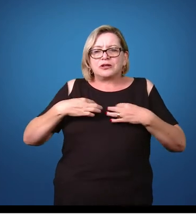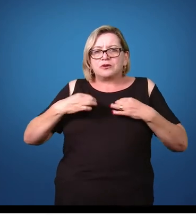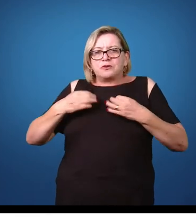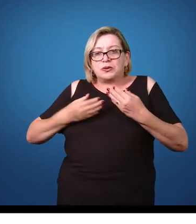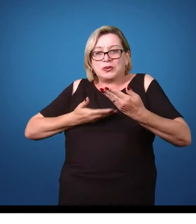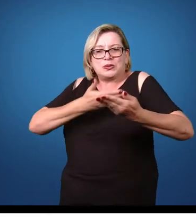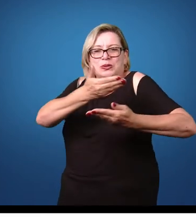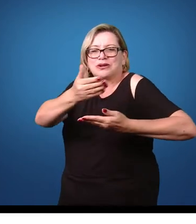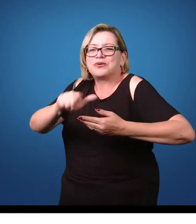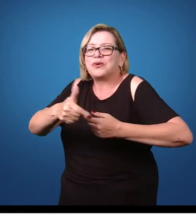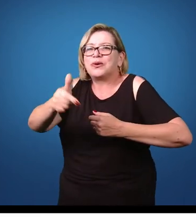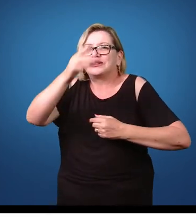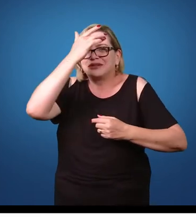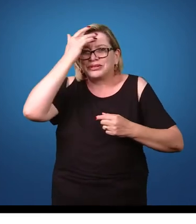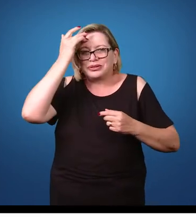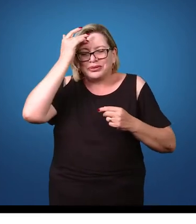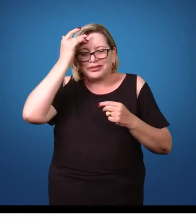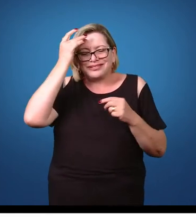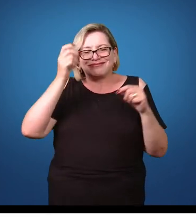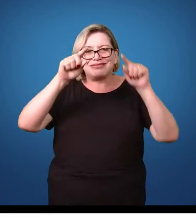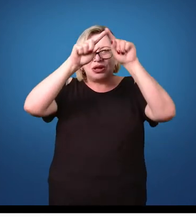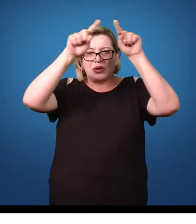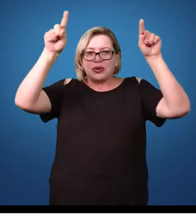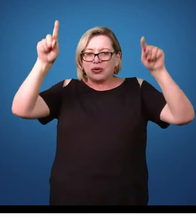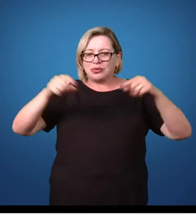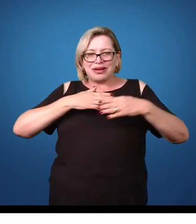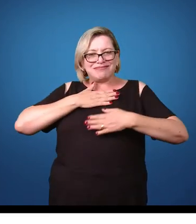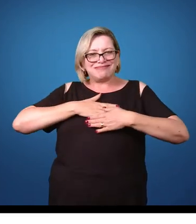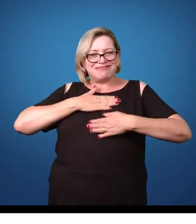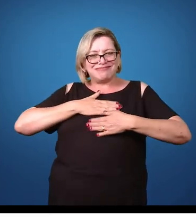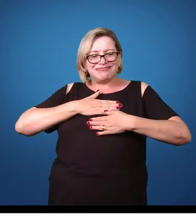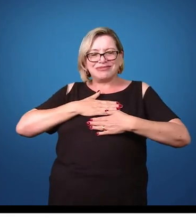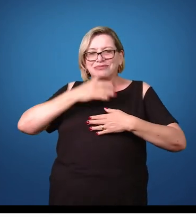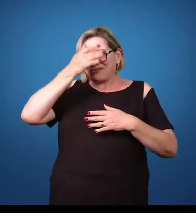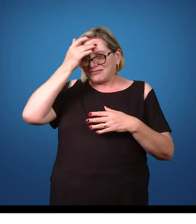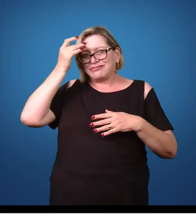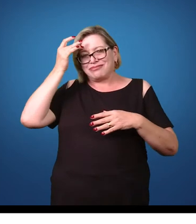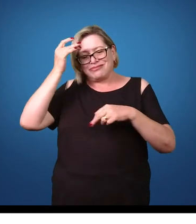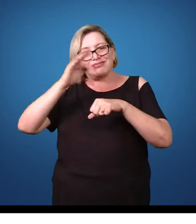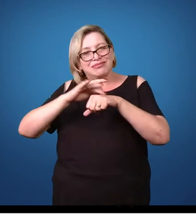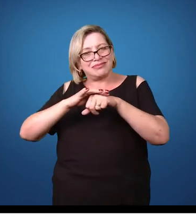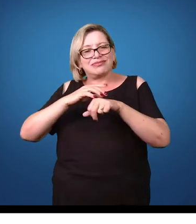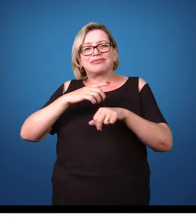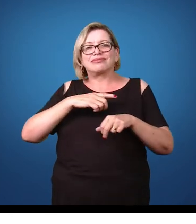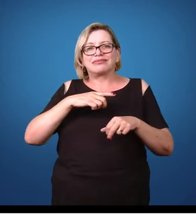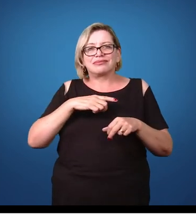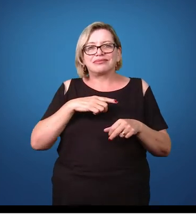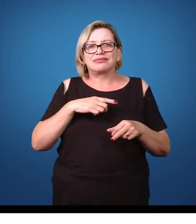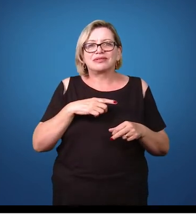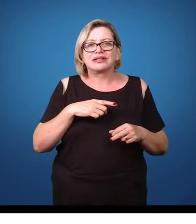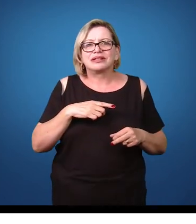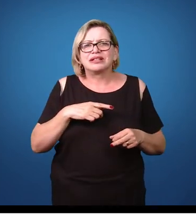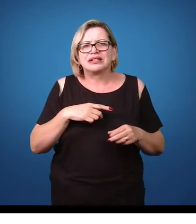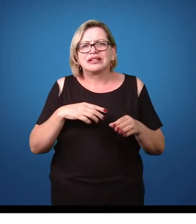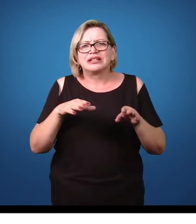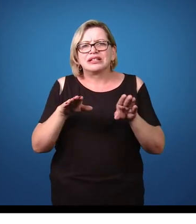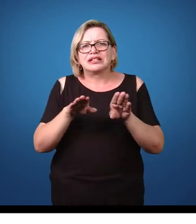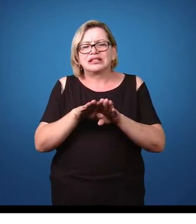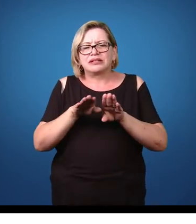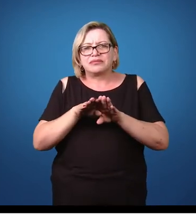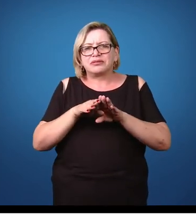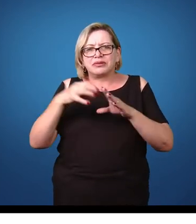compartilhar roupas, toalhas de pessoas que apresentam a escabiose e que